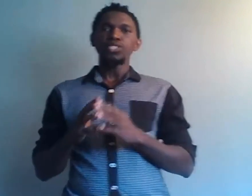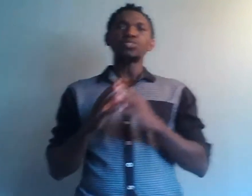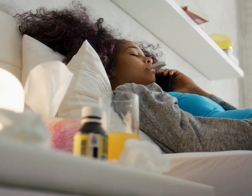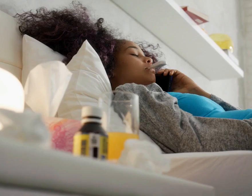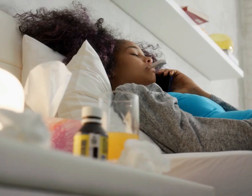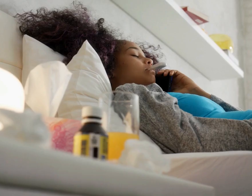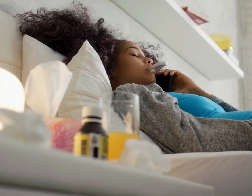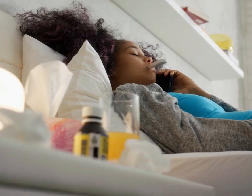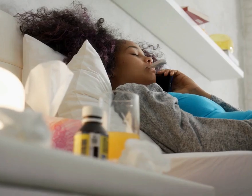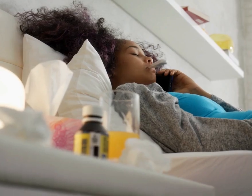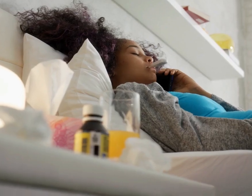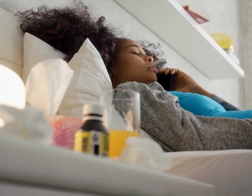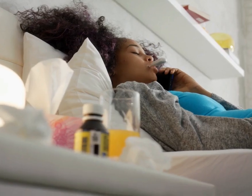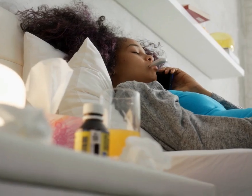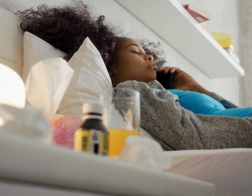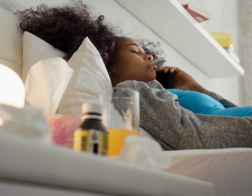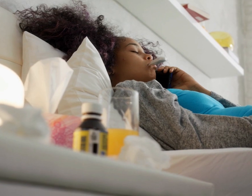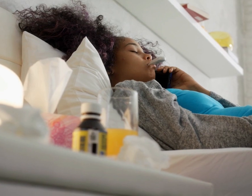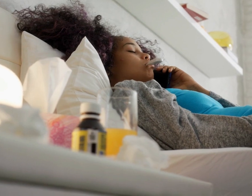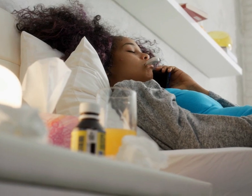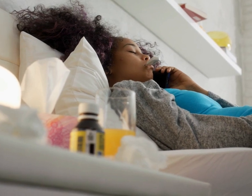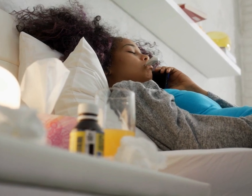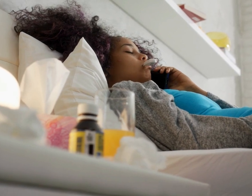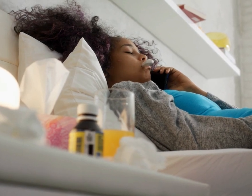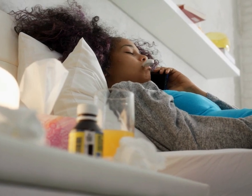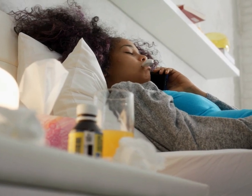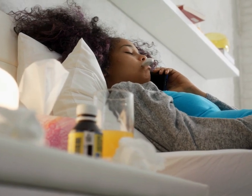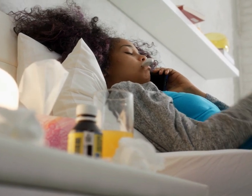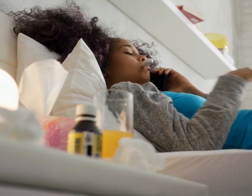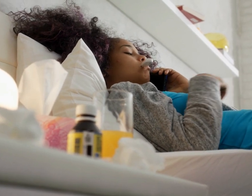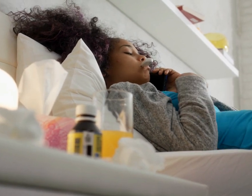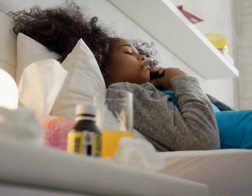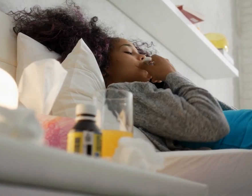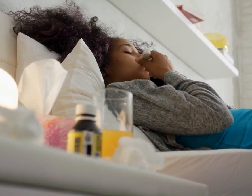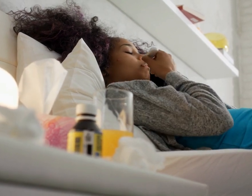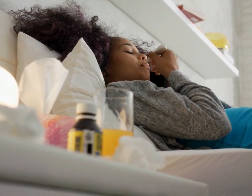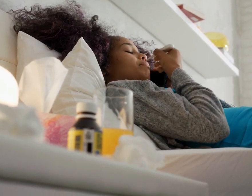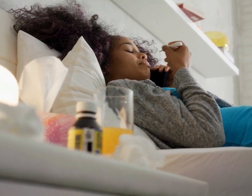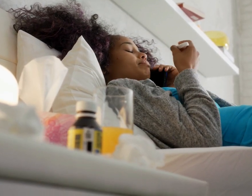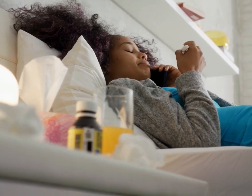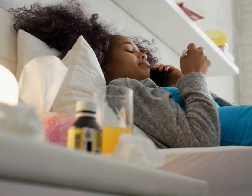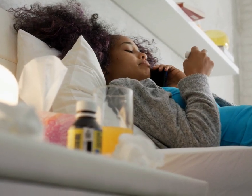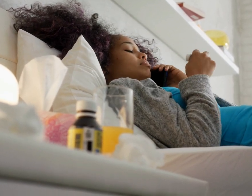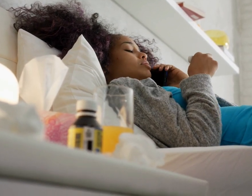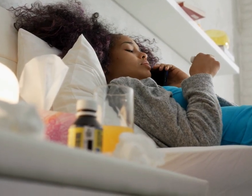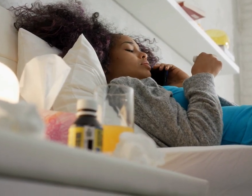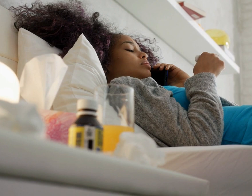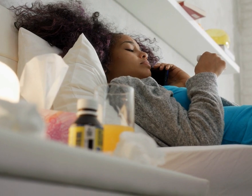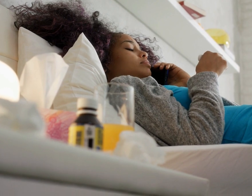Tu es dans une position là où il y quelqu'un qui est gravement malade. Mais justement, c'est parce que tu as des moyens que tu es capable d'emmener